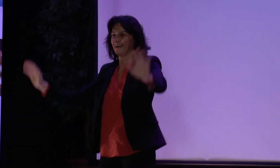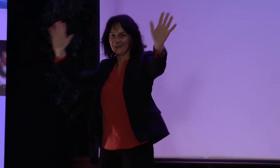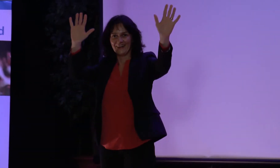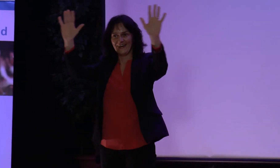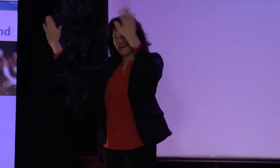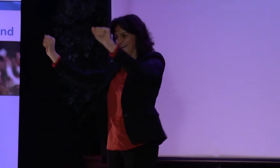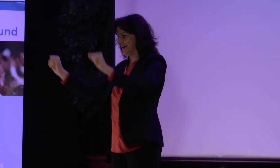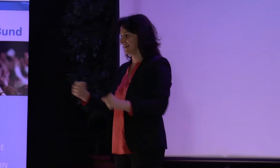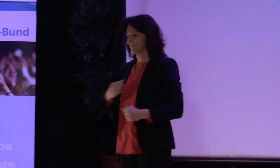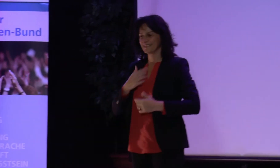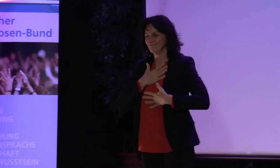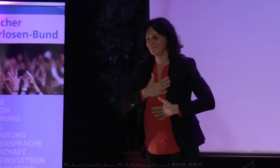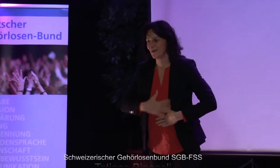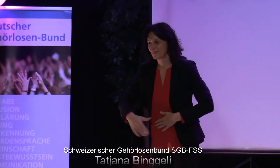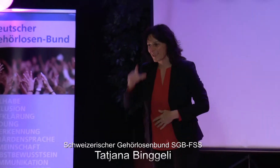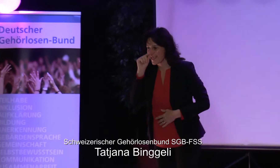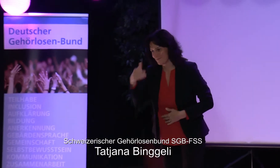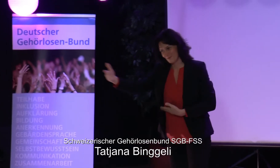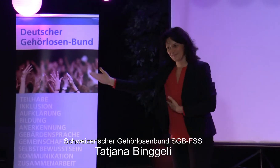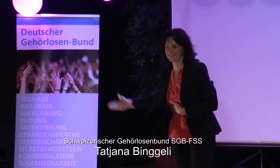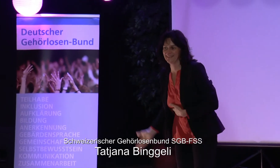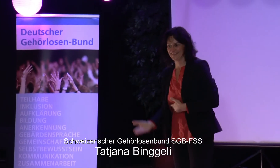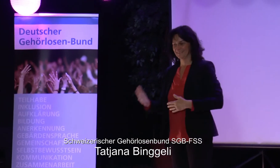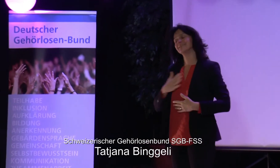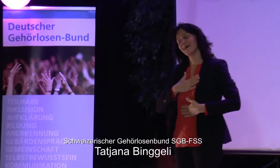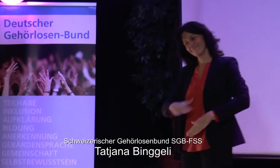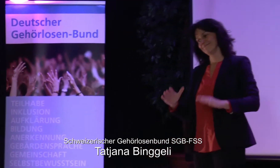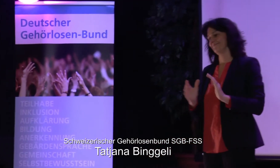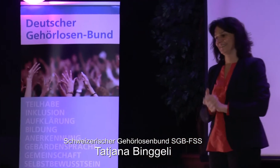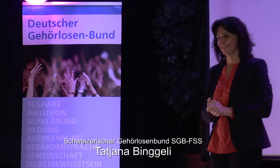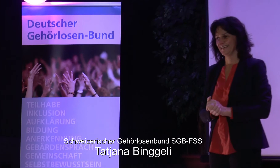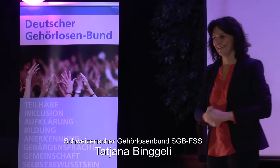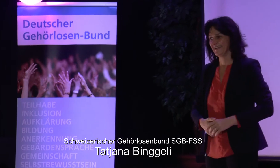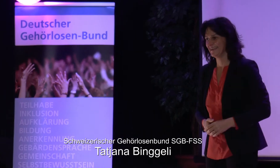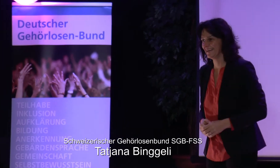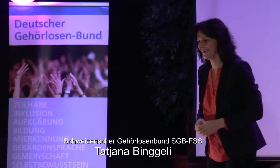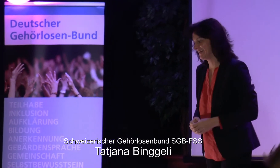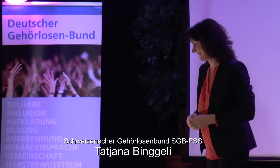Hallo in dem Saal. Ich möchte gerne Herrn Vogel auf die Bühne bedenken.